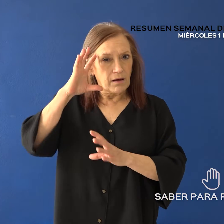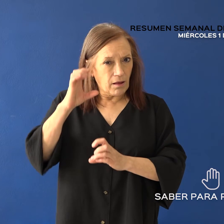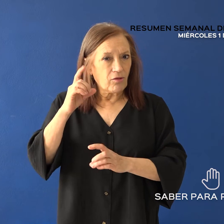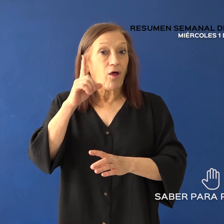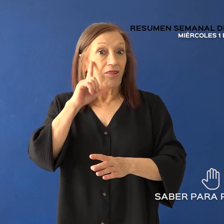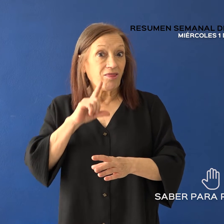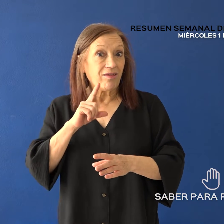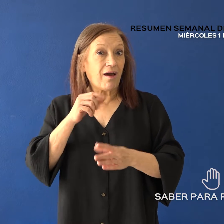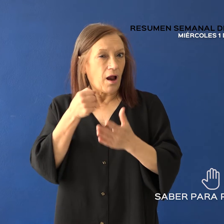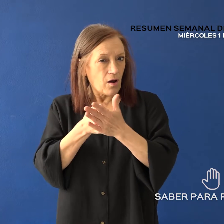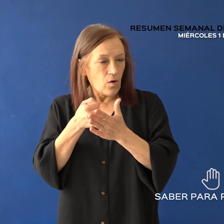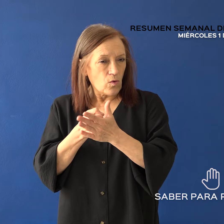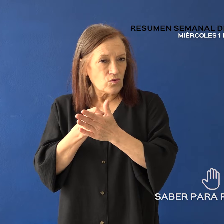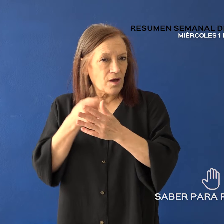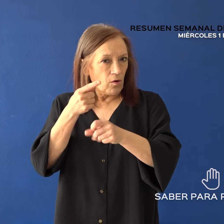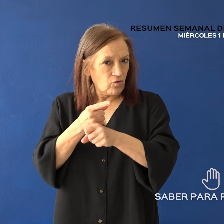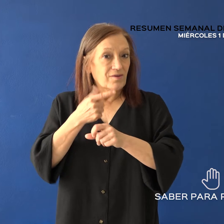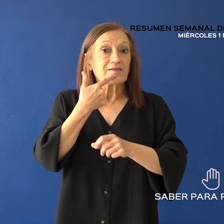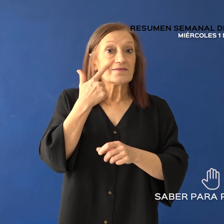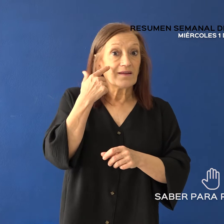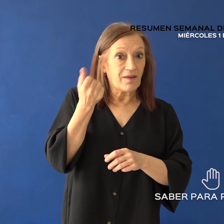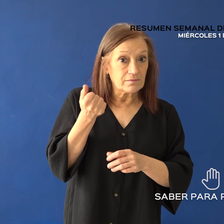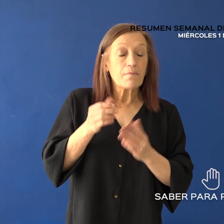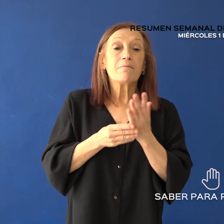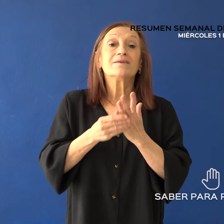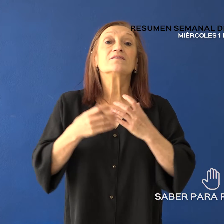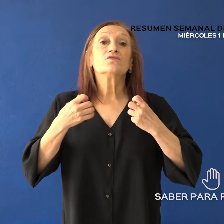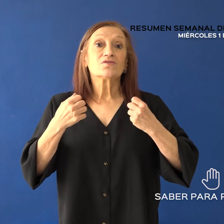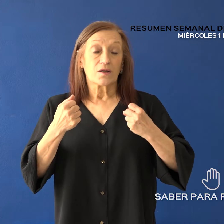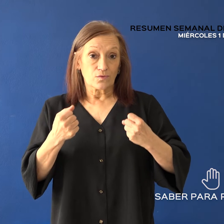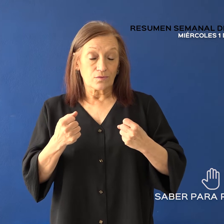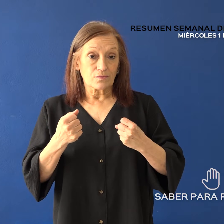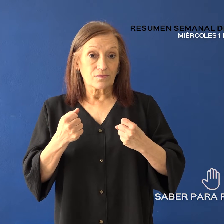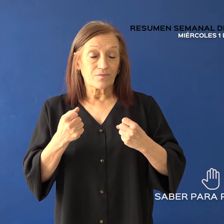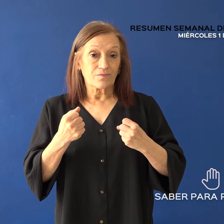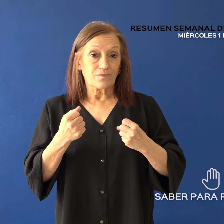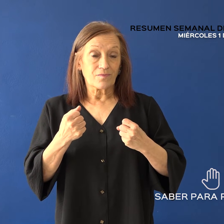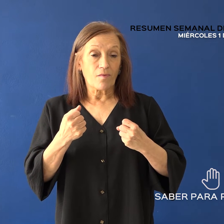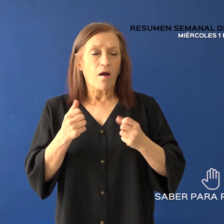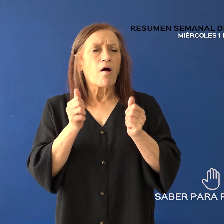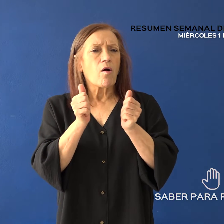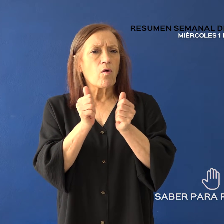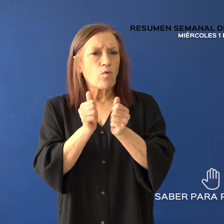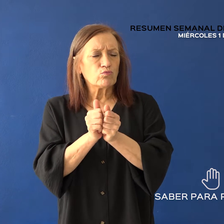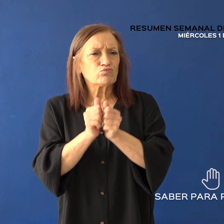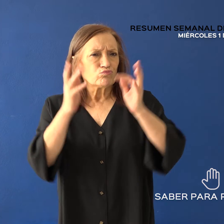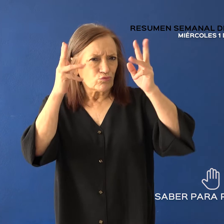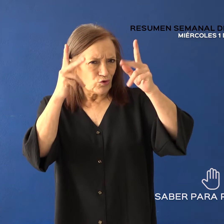de la Lucha contra el Sida, el Ministerio de Salud y Ambiente, a través del Programa Provincial